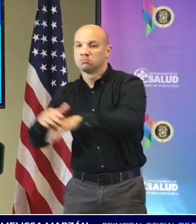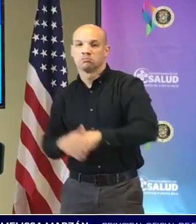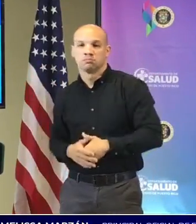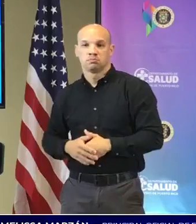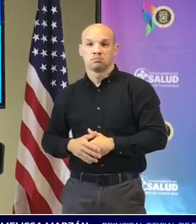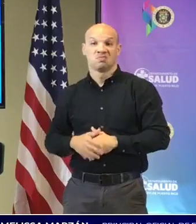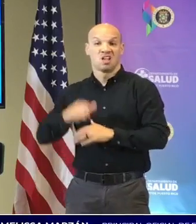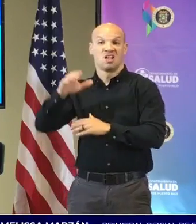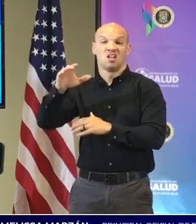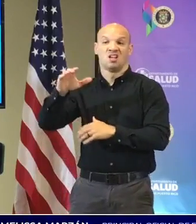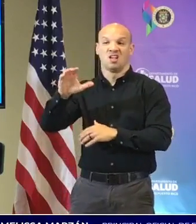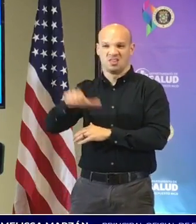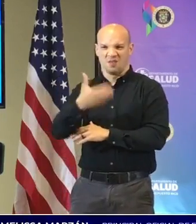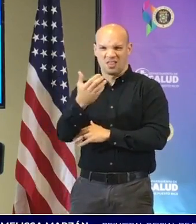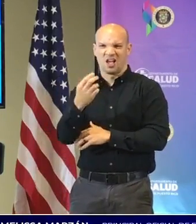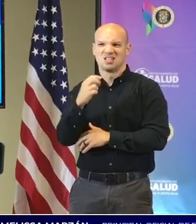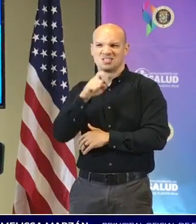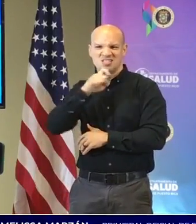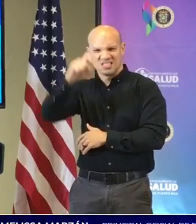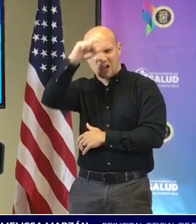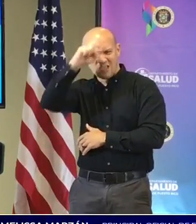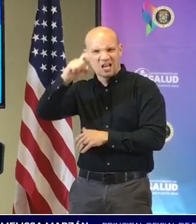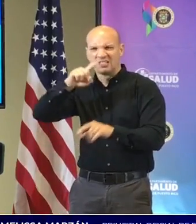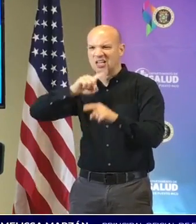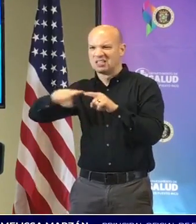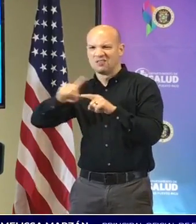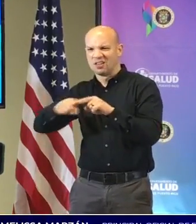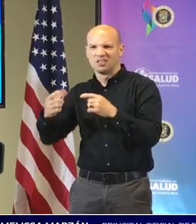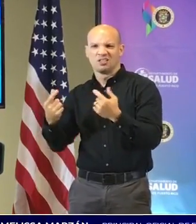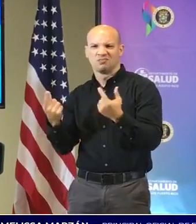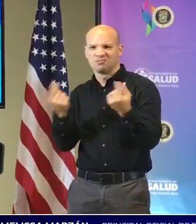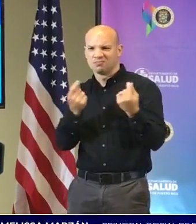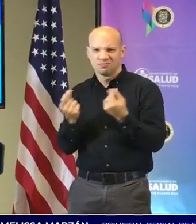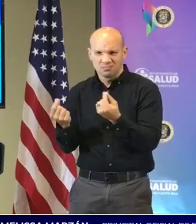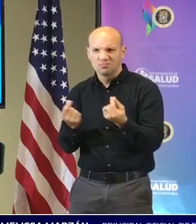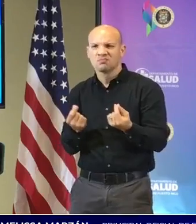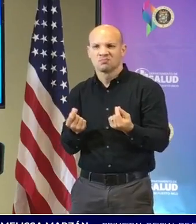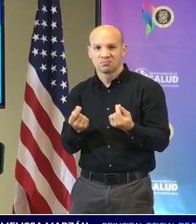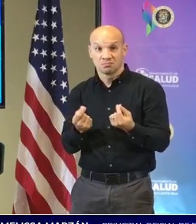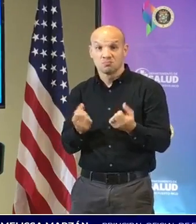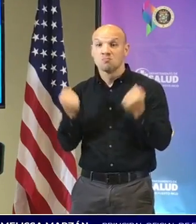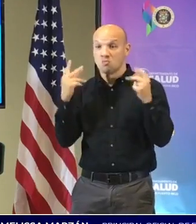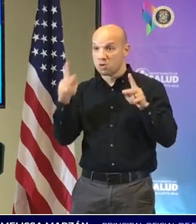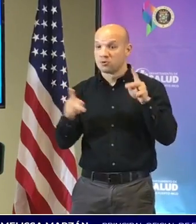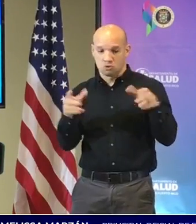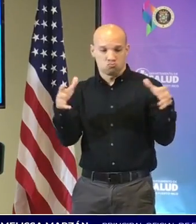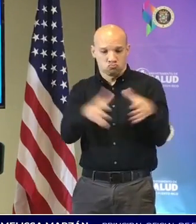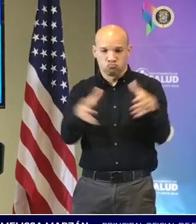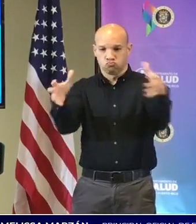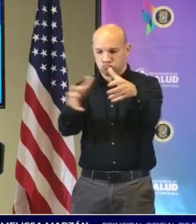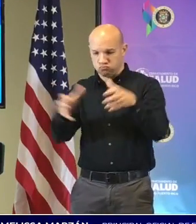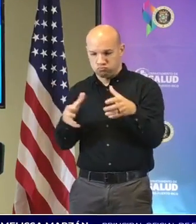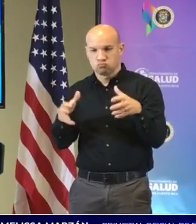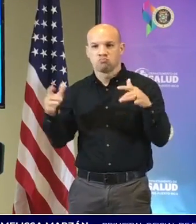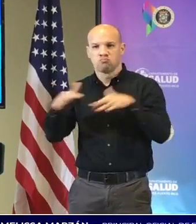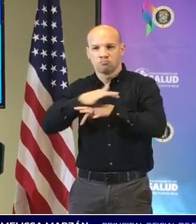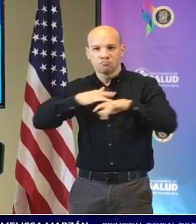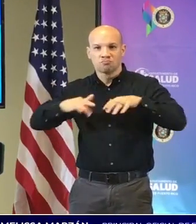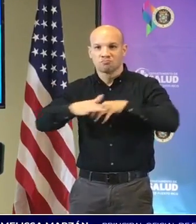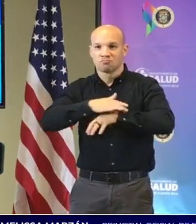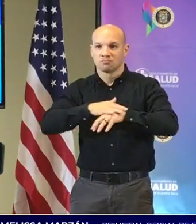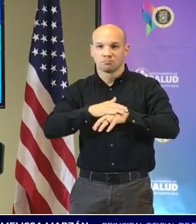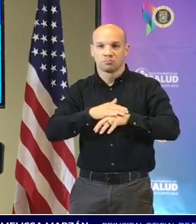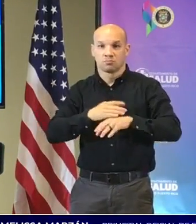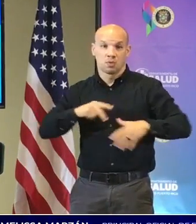navidad hay muchas actividades que se están dando que las personas se están congregando que no se puede